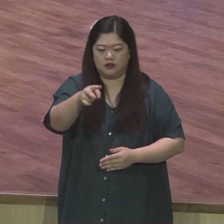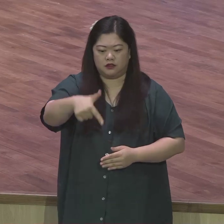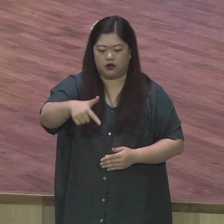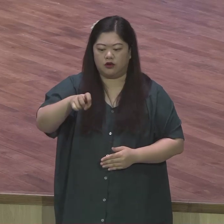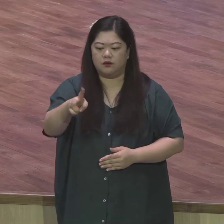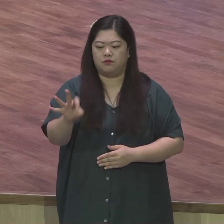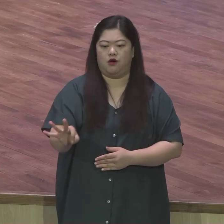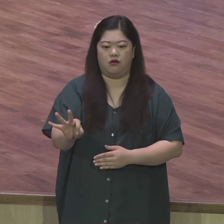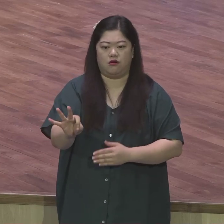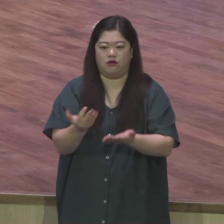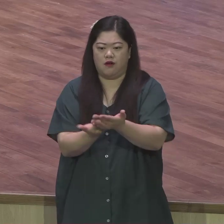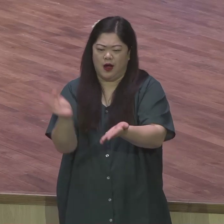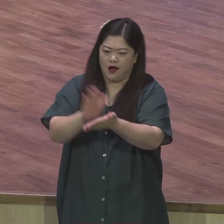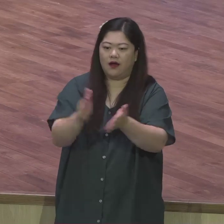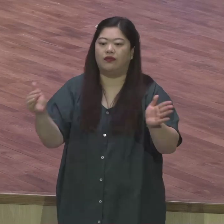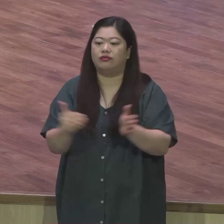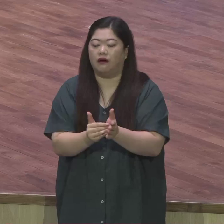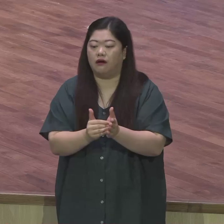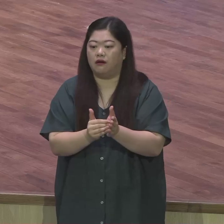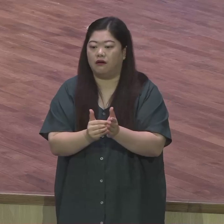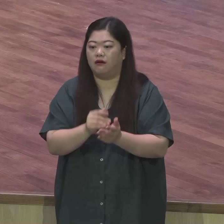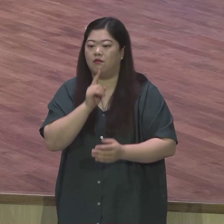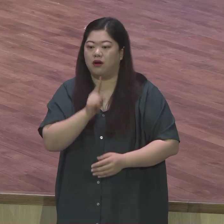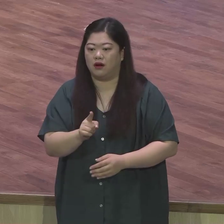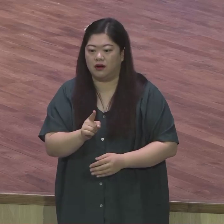혁명 일단 아멘해야 되는데